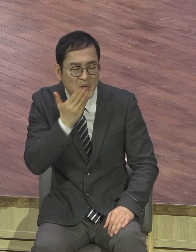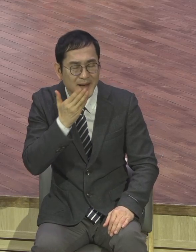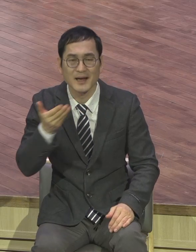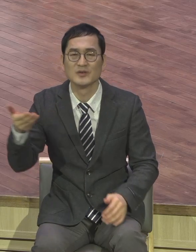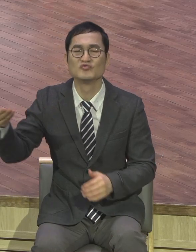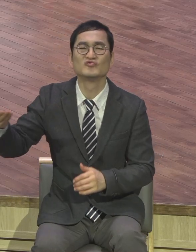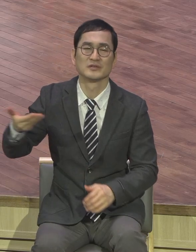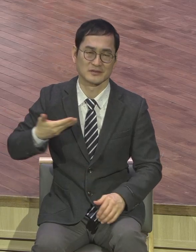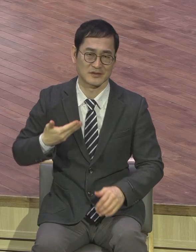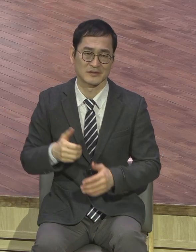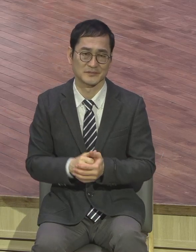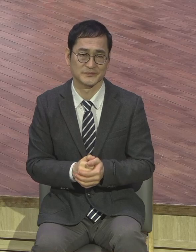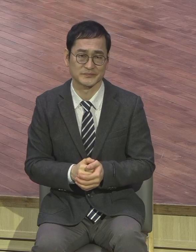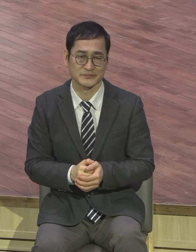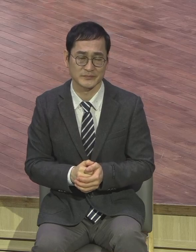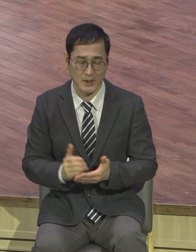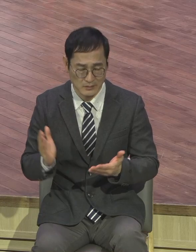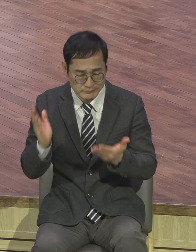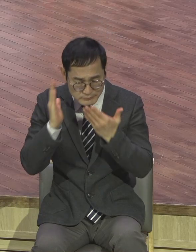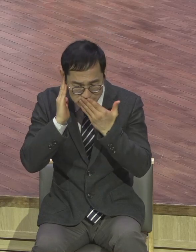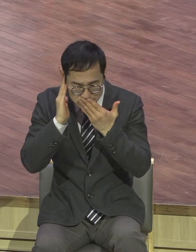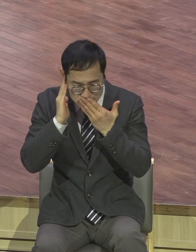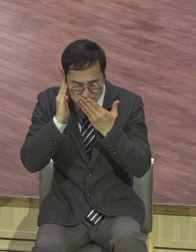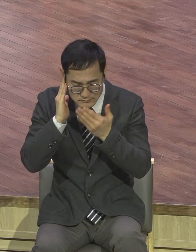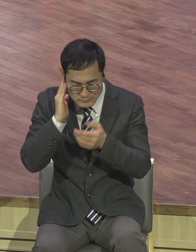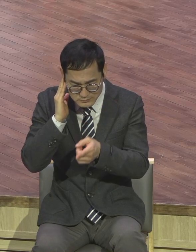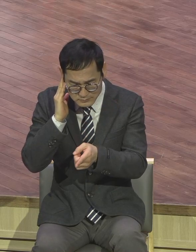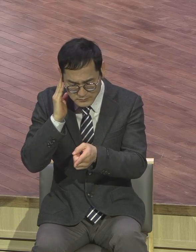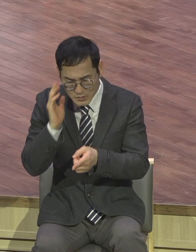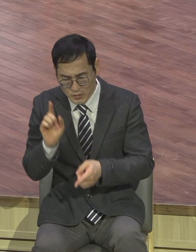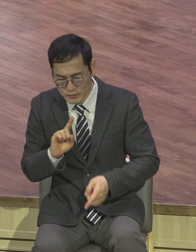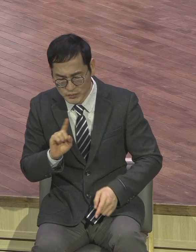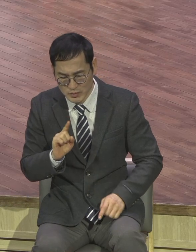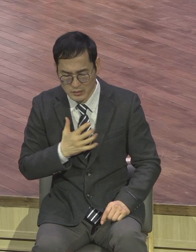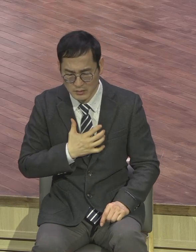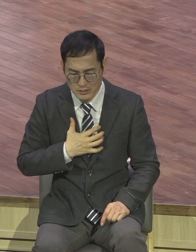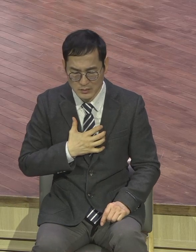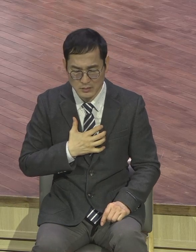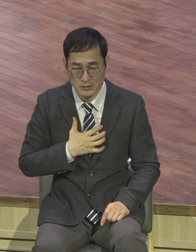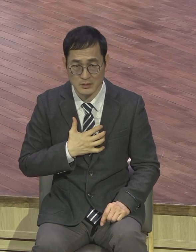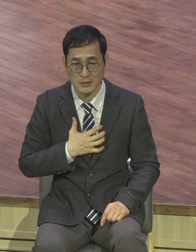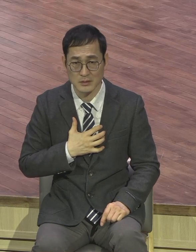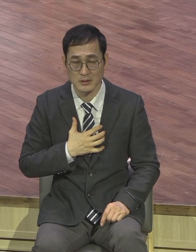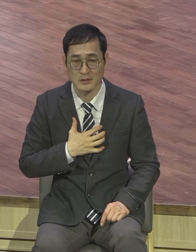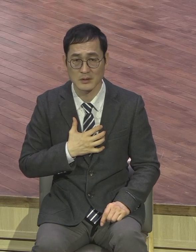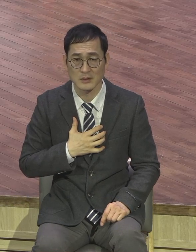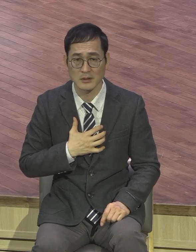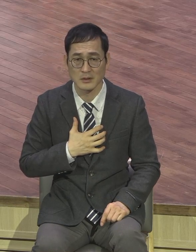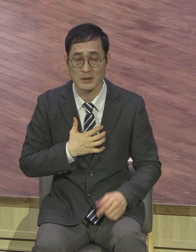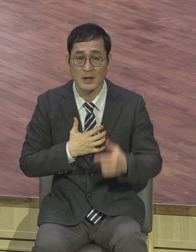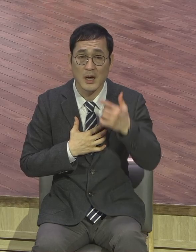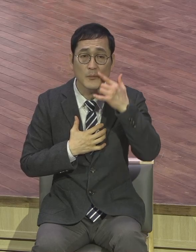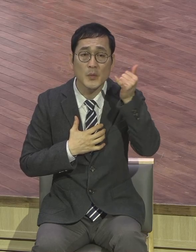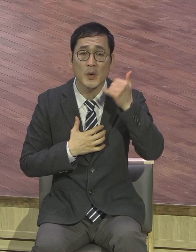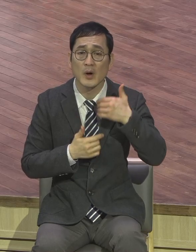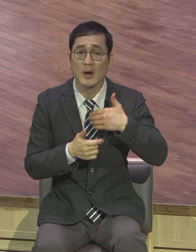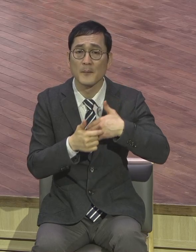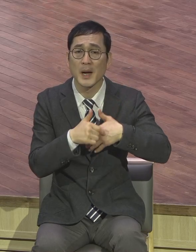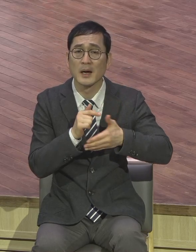듣지도 못하고 말하지도 못해요. 여러분 자녀가 그러실 때 어떻겠어요? 여러분 자녀가 그렇게 낫다